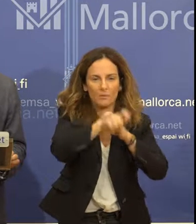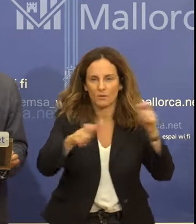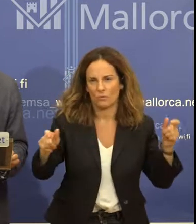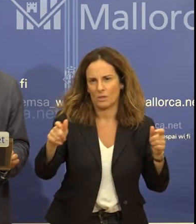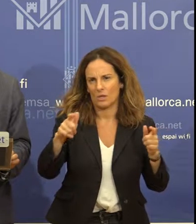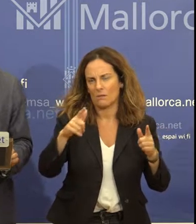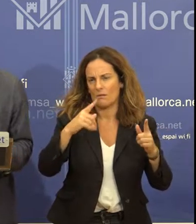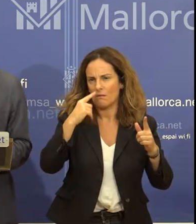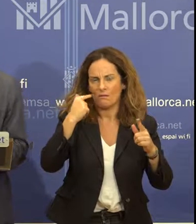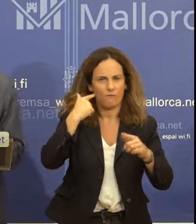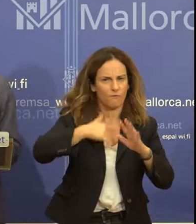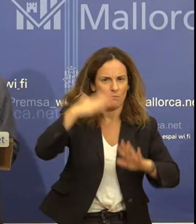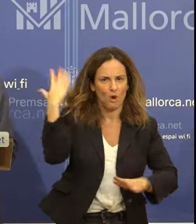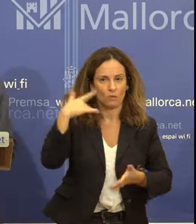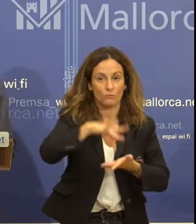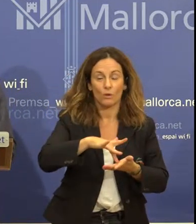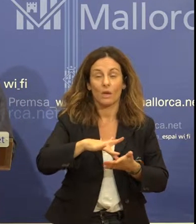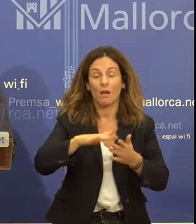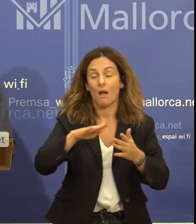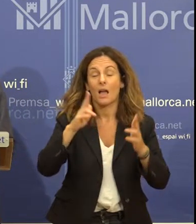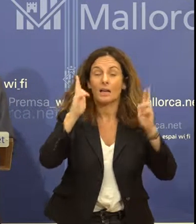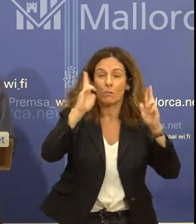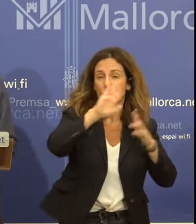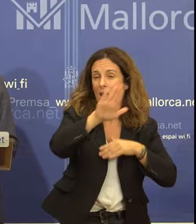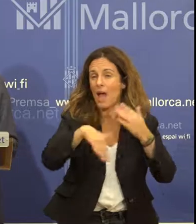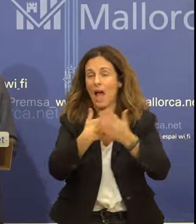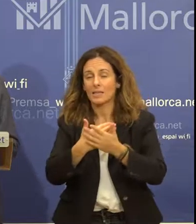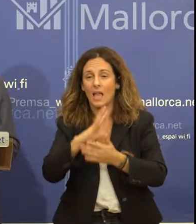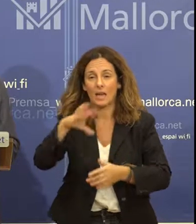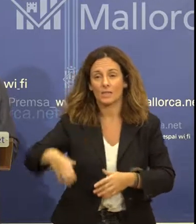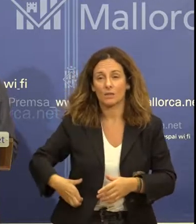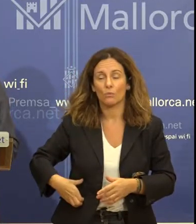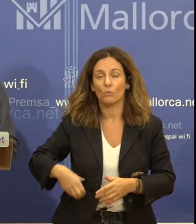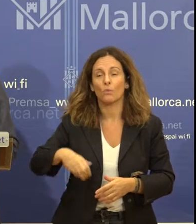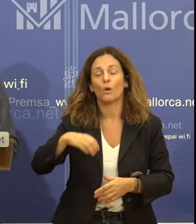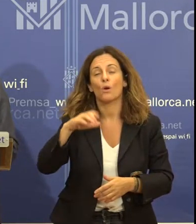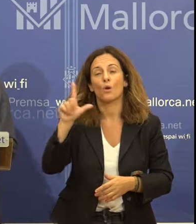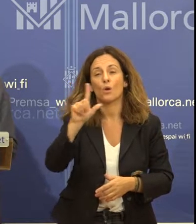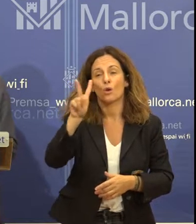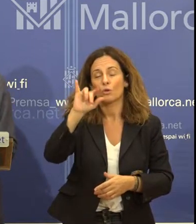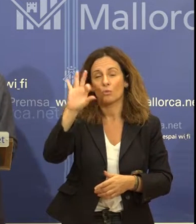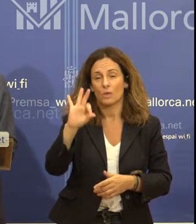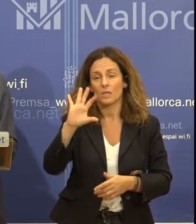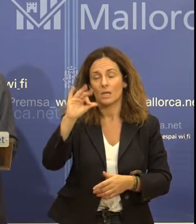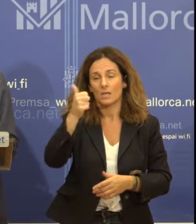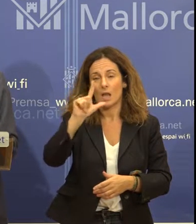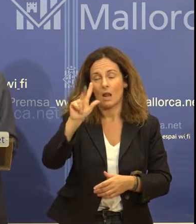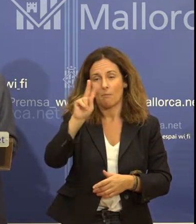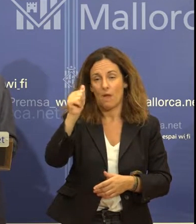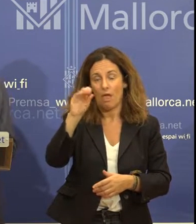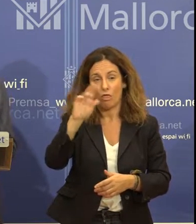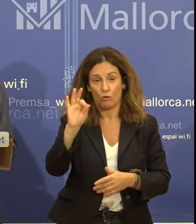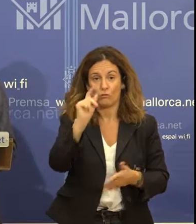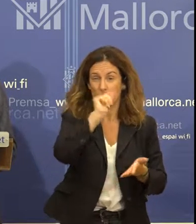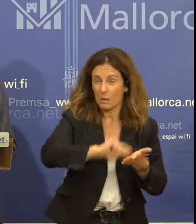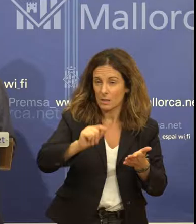'en Ramon Llull a l'arxiduc llocs i el vador viatgers de la paraula i a científics i altres exploradors. Per